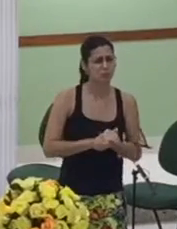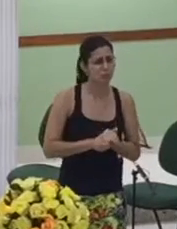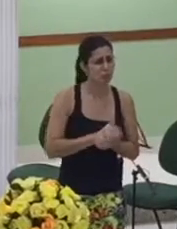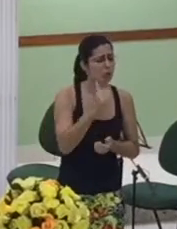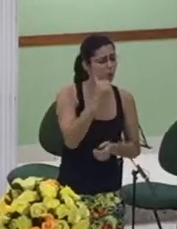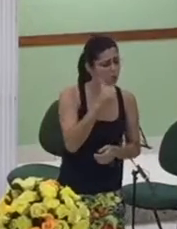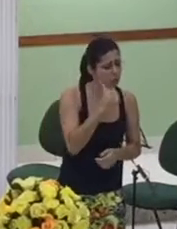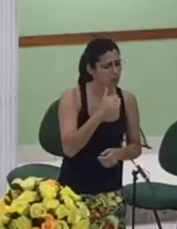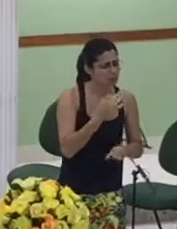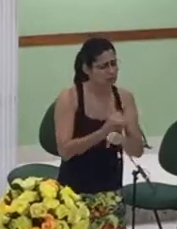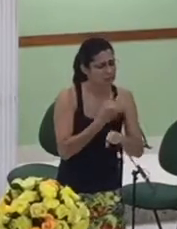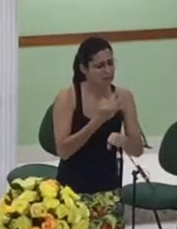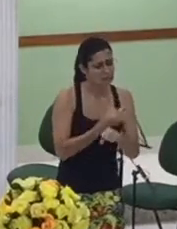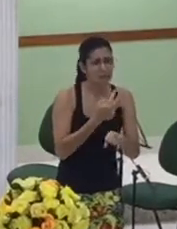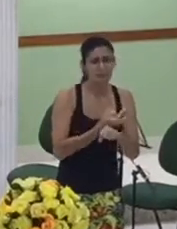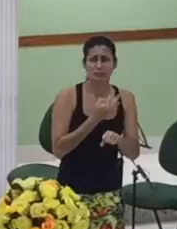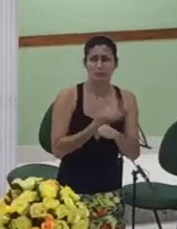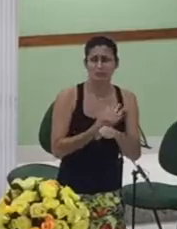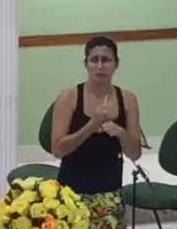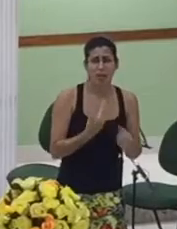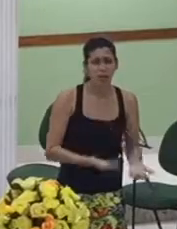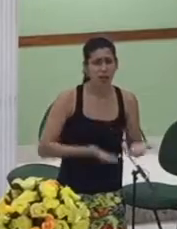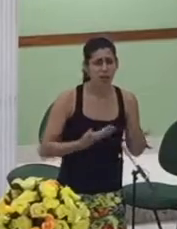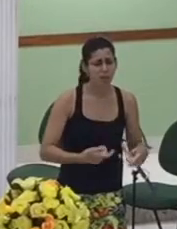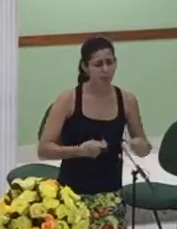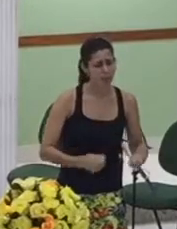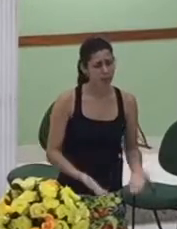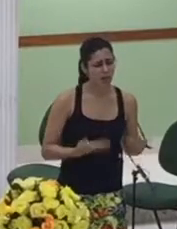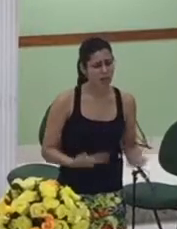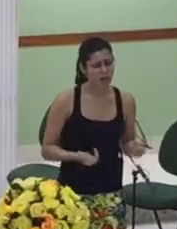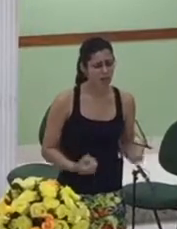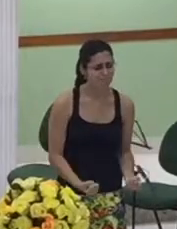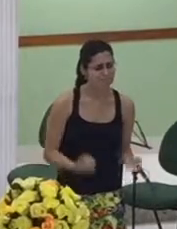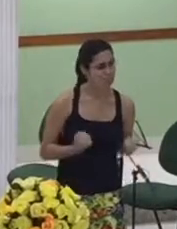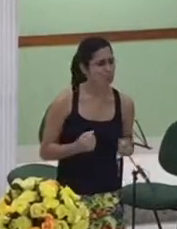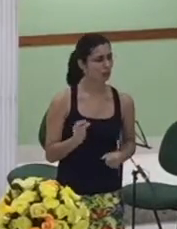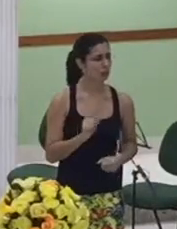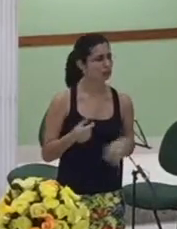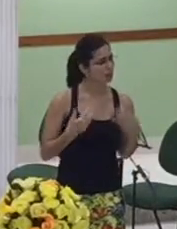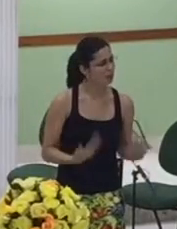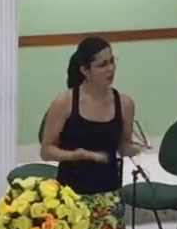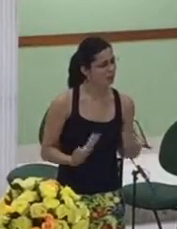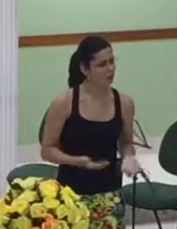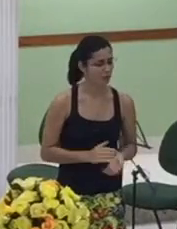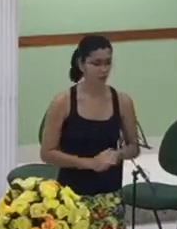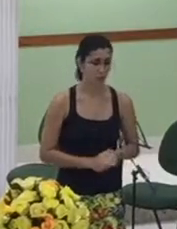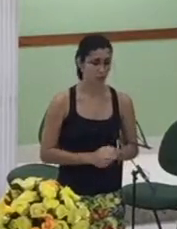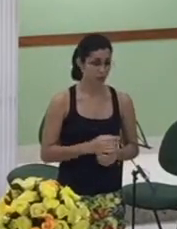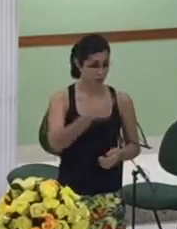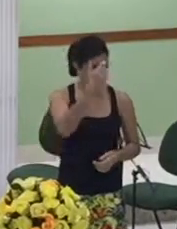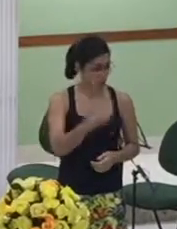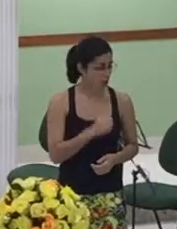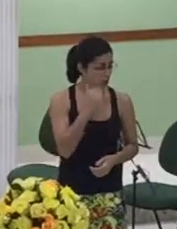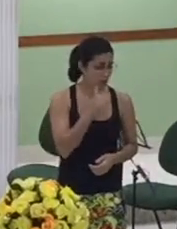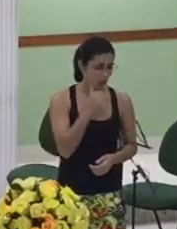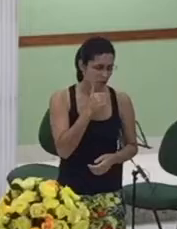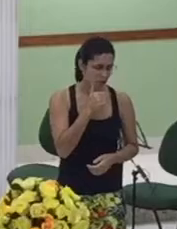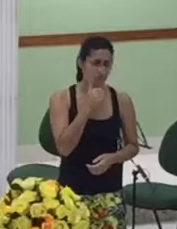acredito e de coração porque não é fácil ser mulher pelos seus direitos deixar de lado